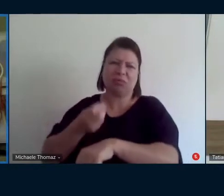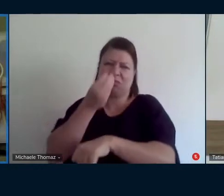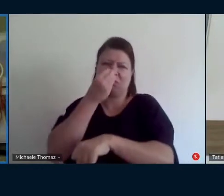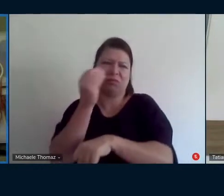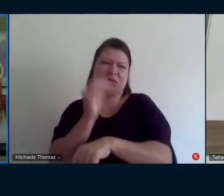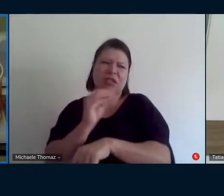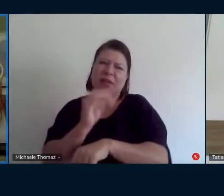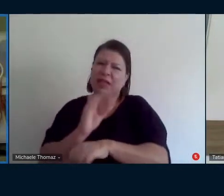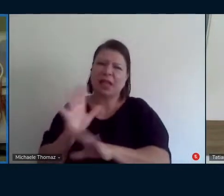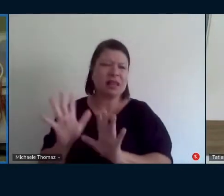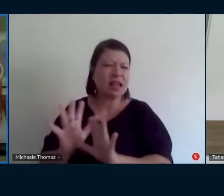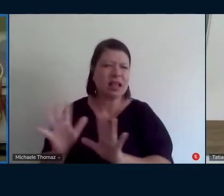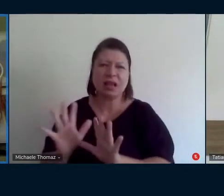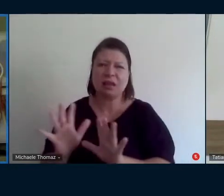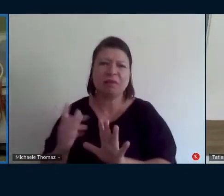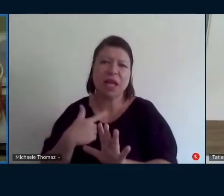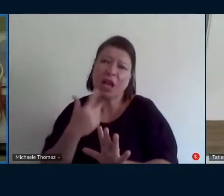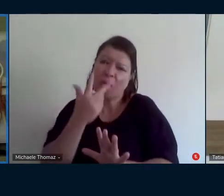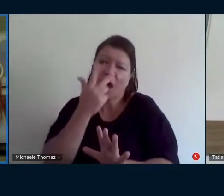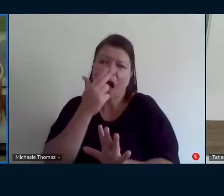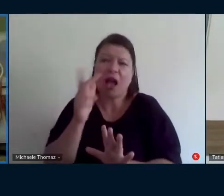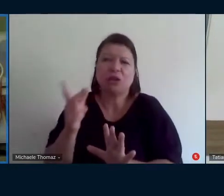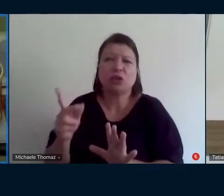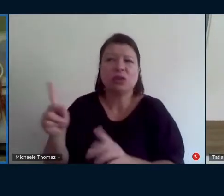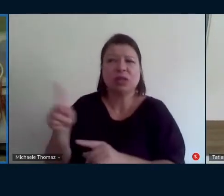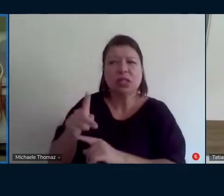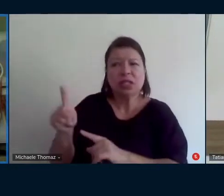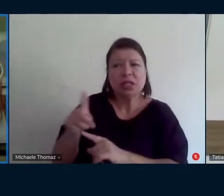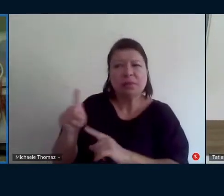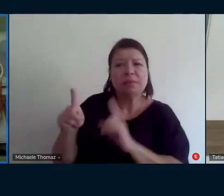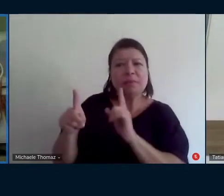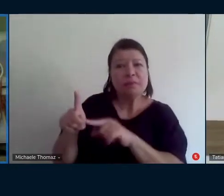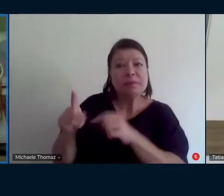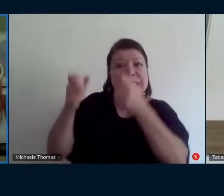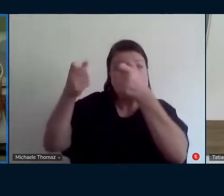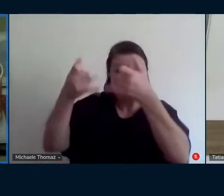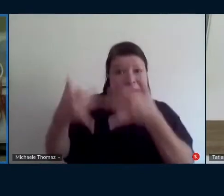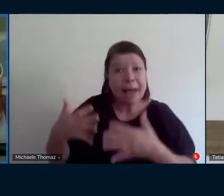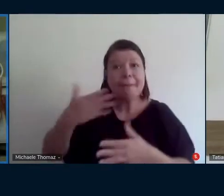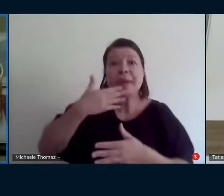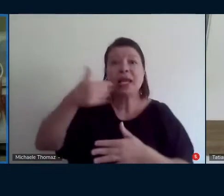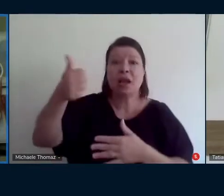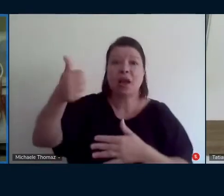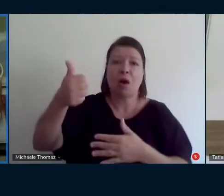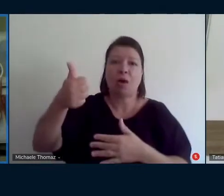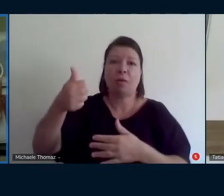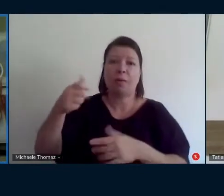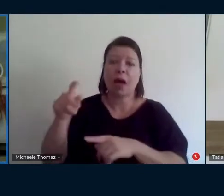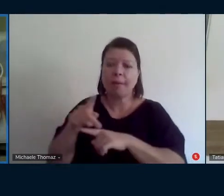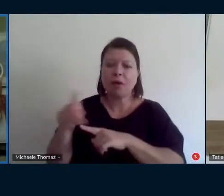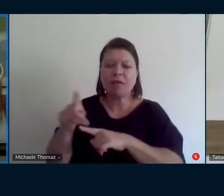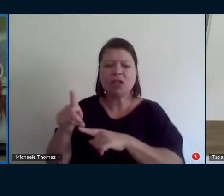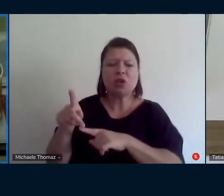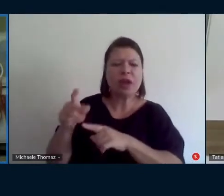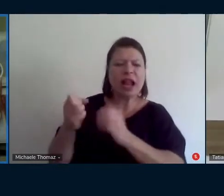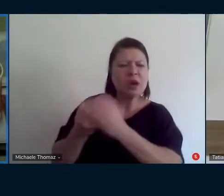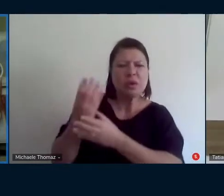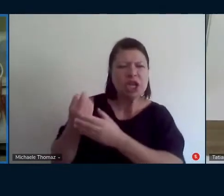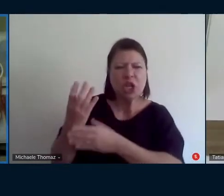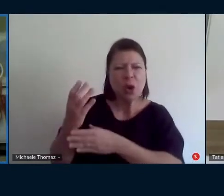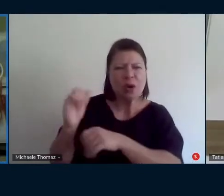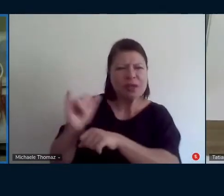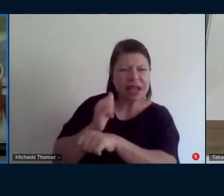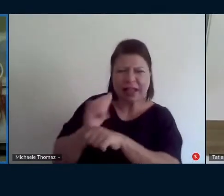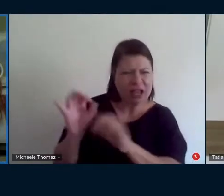nenhuma pôde propôs mecanismos propor mecanismos alternativos acho que elas não puderam